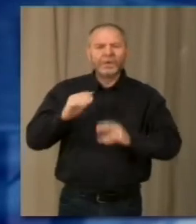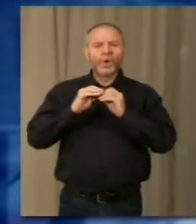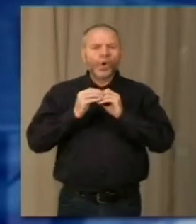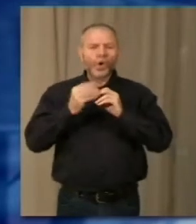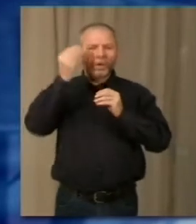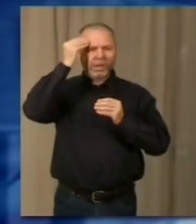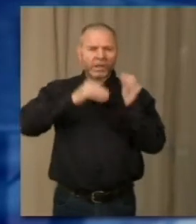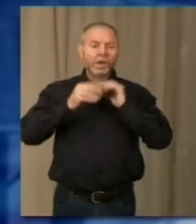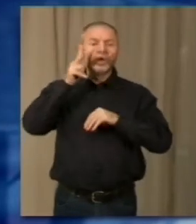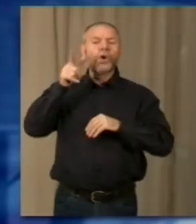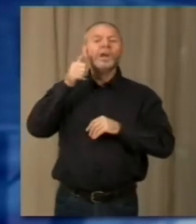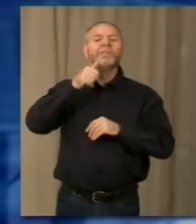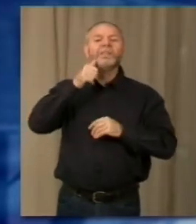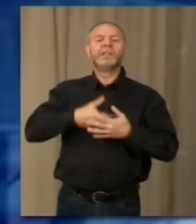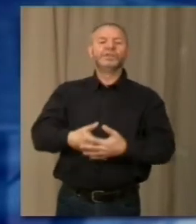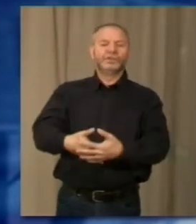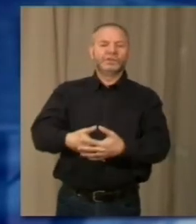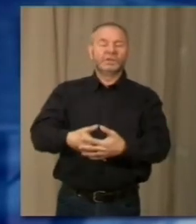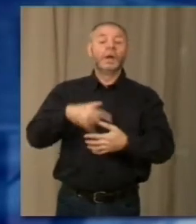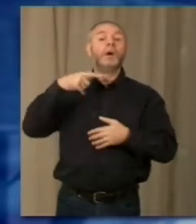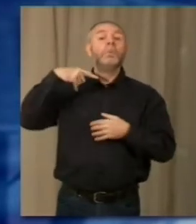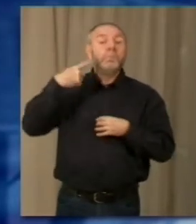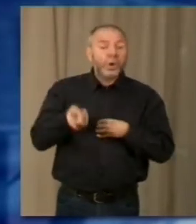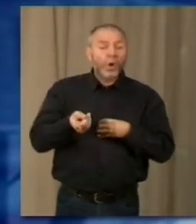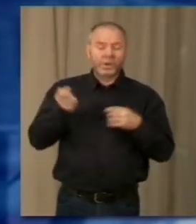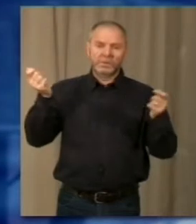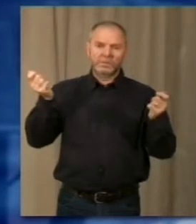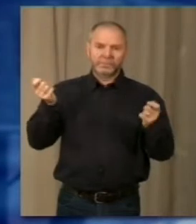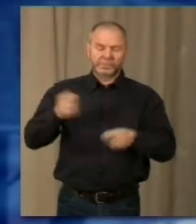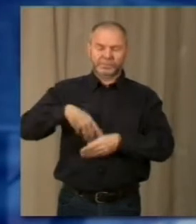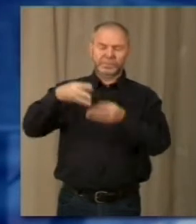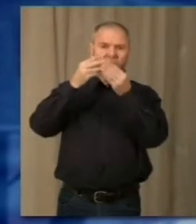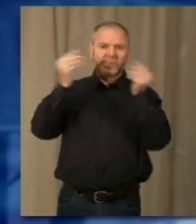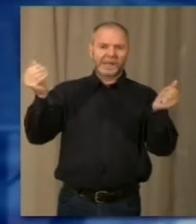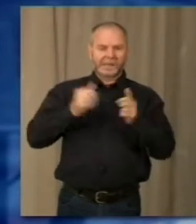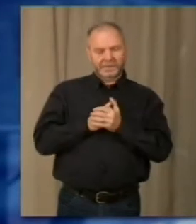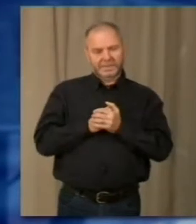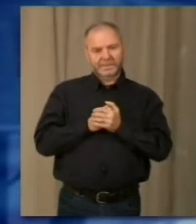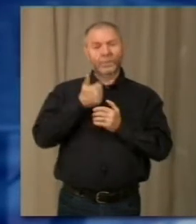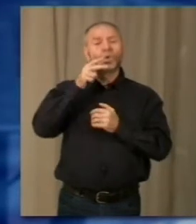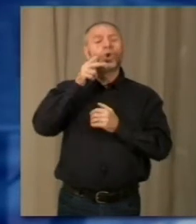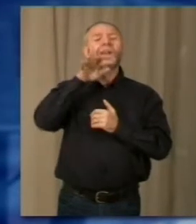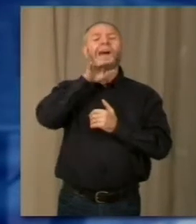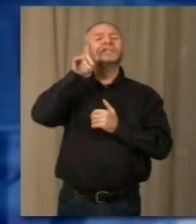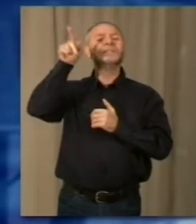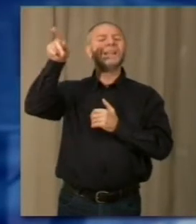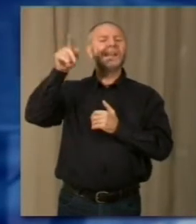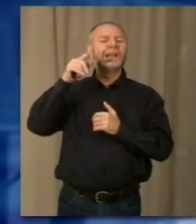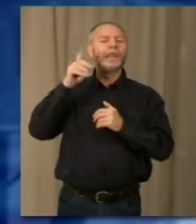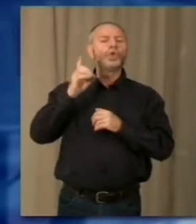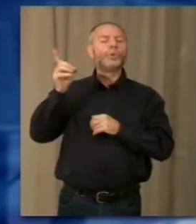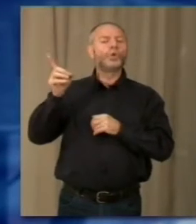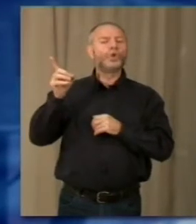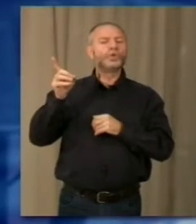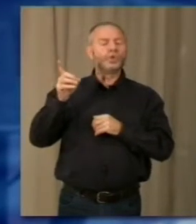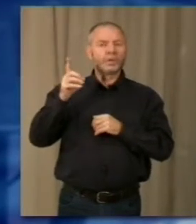fingeva di essere incinta. Poi sparivano con soldi e gioielli. Il 23 ottobre scorso un'anziana di Domodossola avvicinata dai due aveva